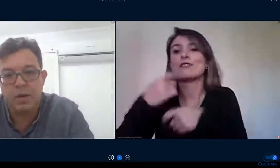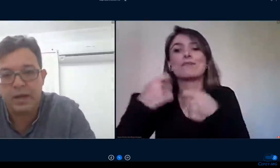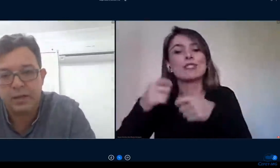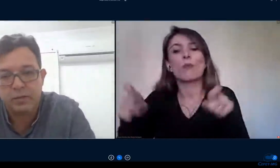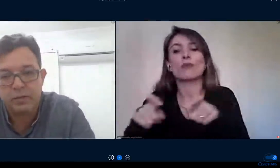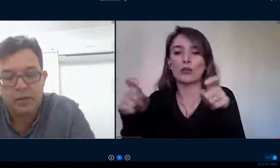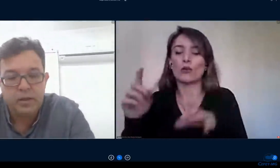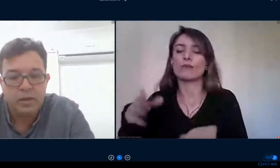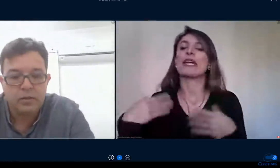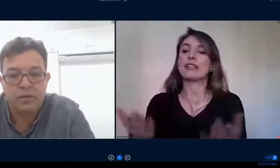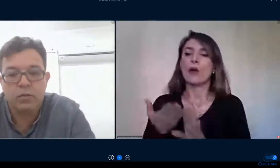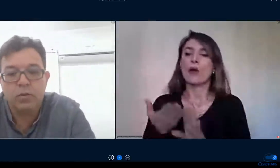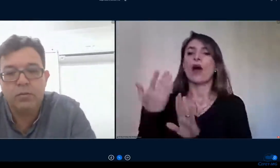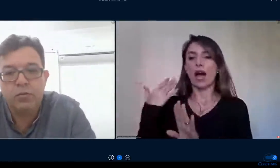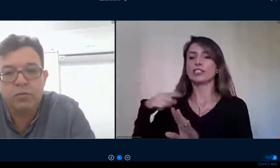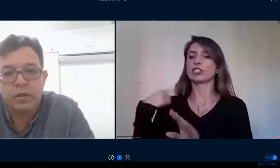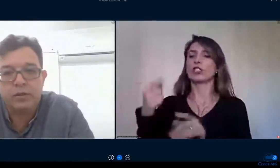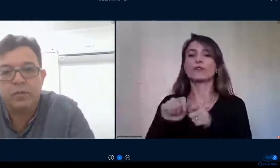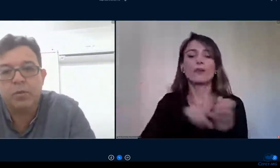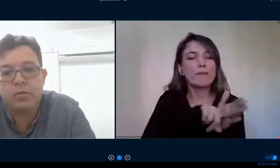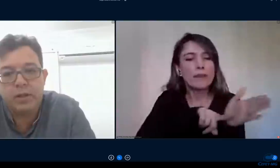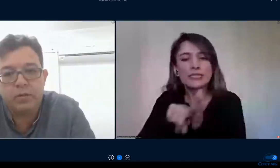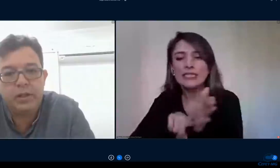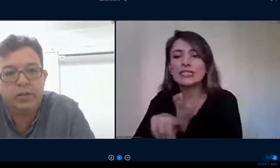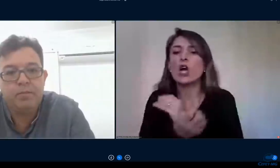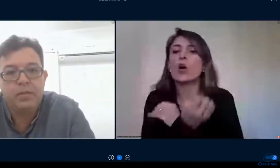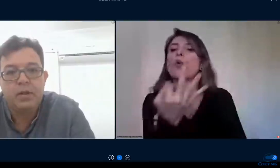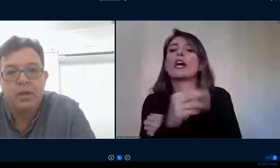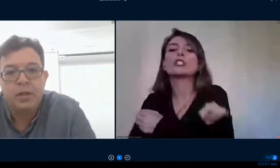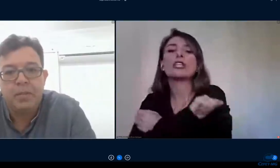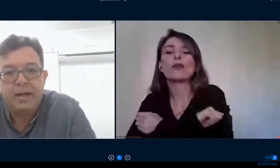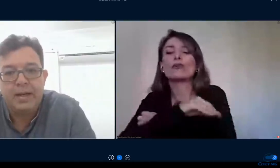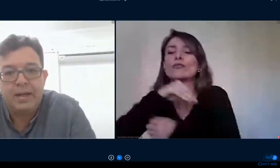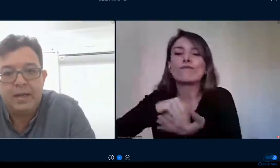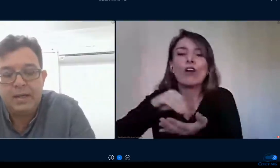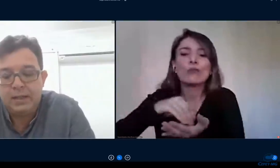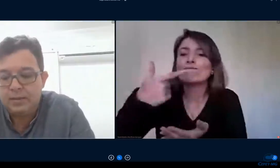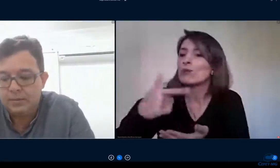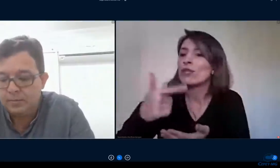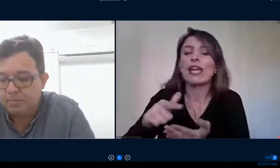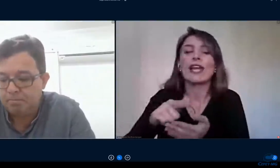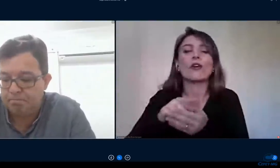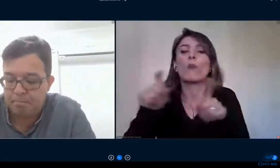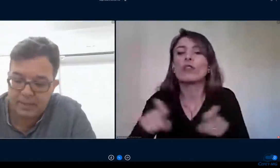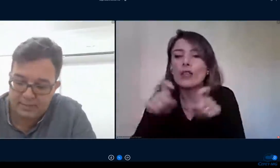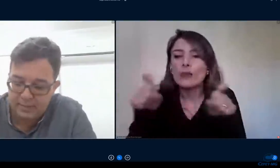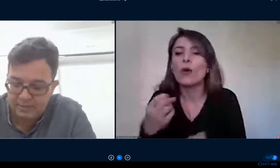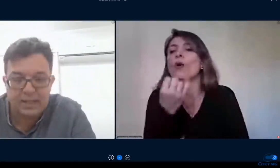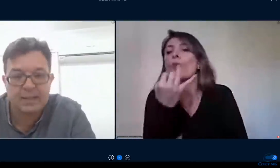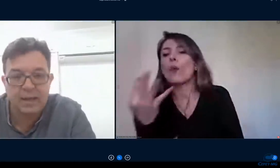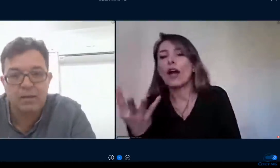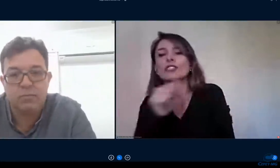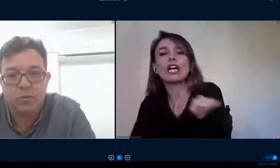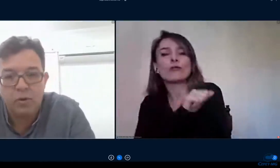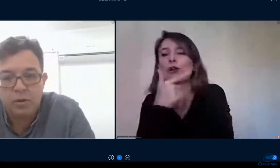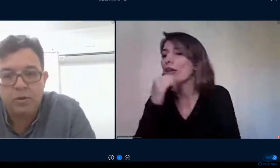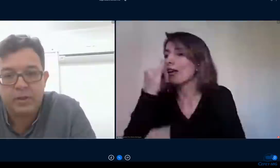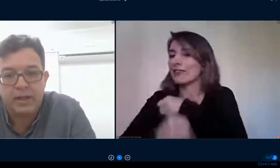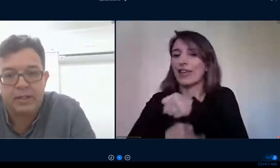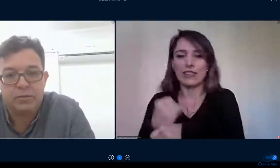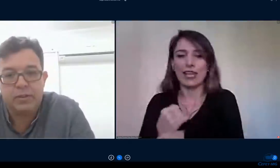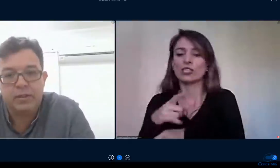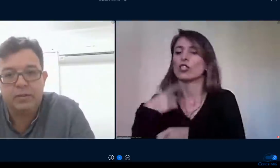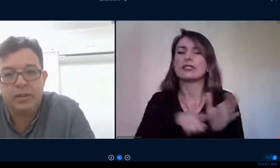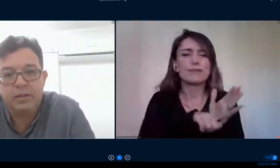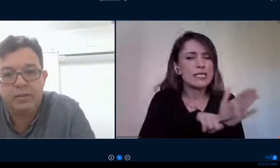que não tinham máquinas nós atuamos junto a nossa procuradoria para para desatar um nó